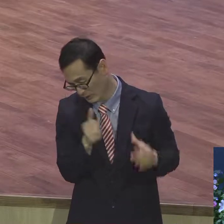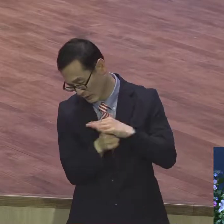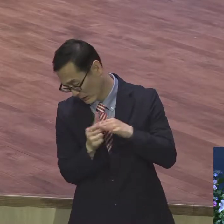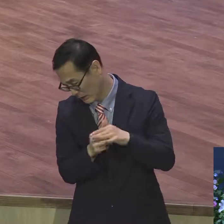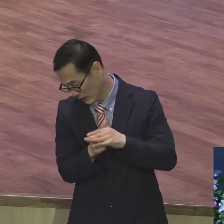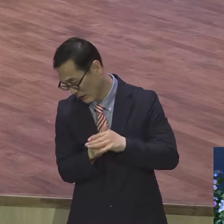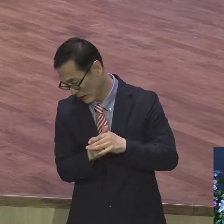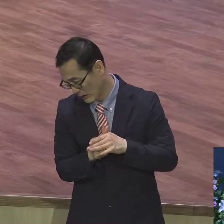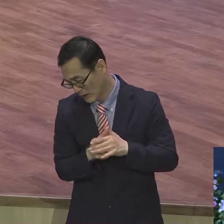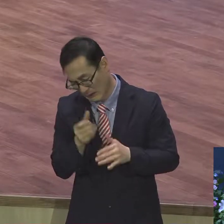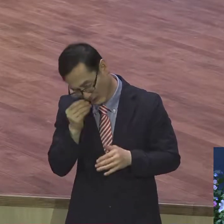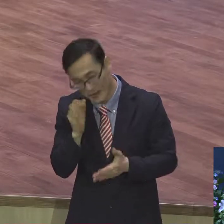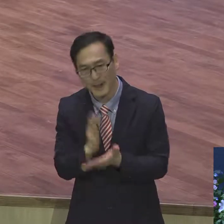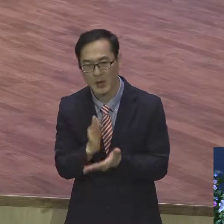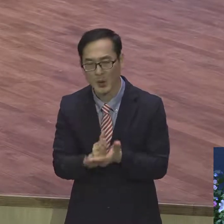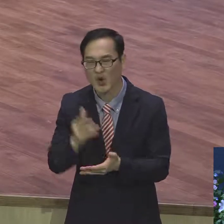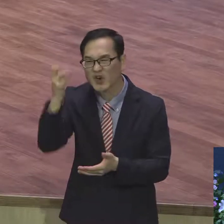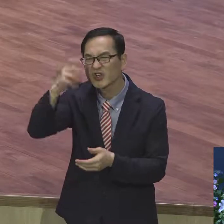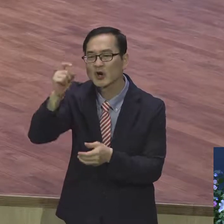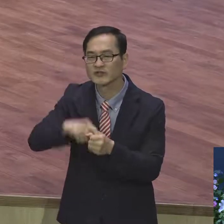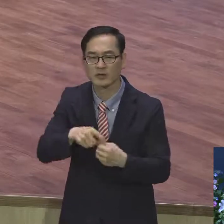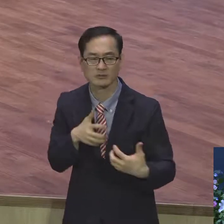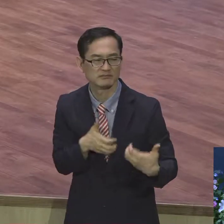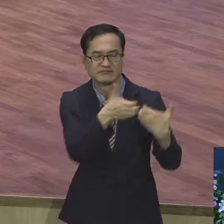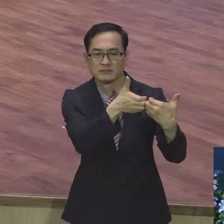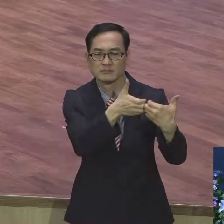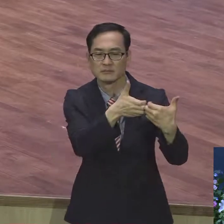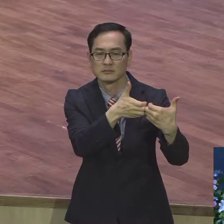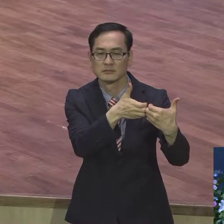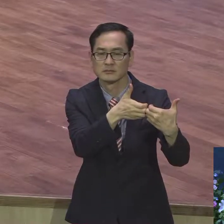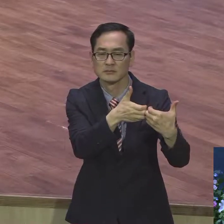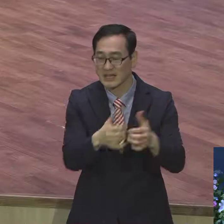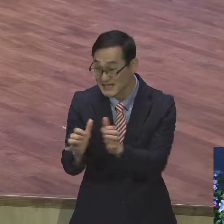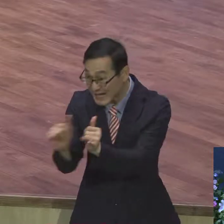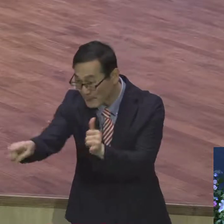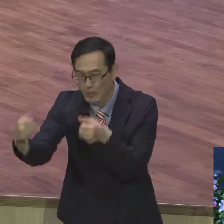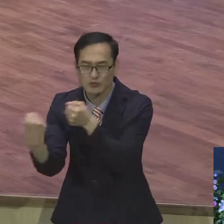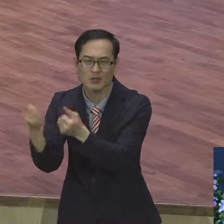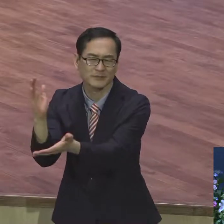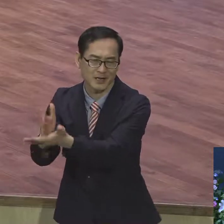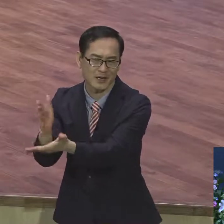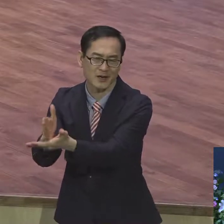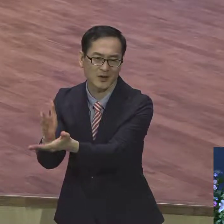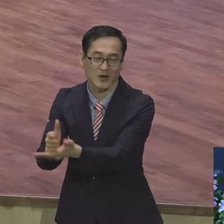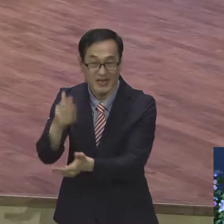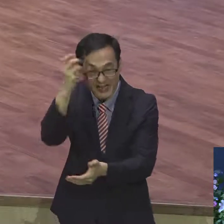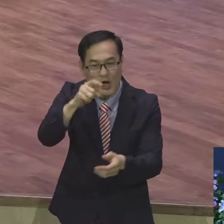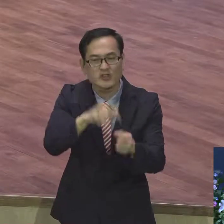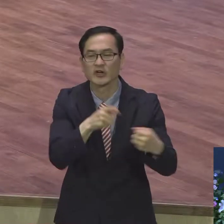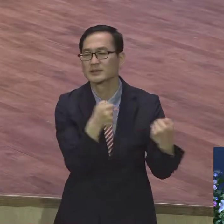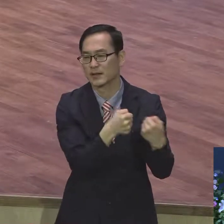사람과 싸우지 말고 육신적 감정 가지고 싸우지 말고 영적 싸움을 싸우라